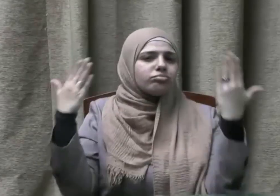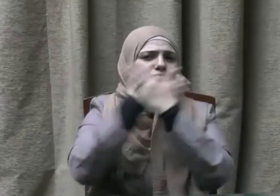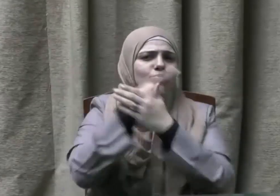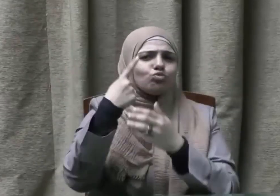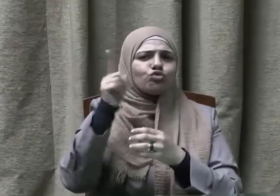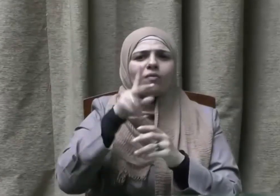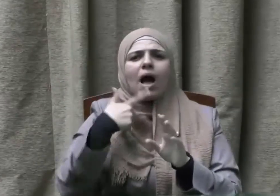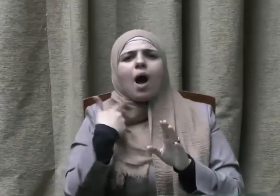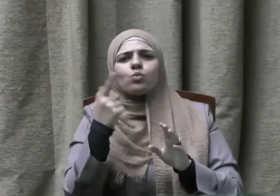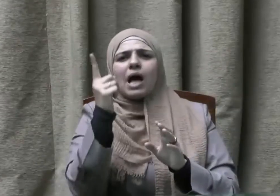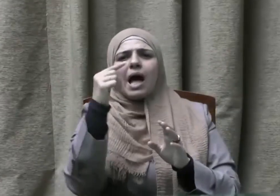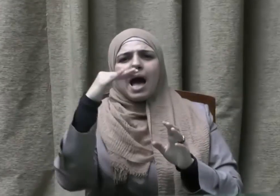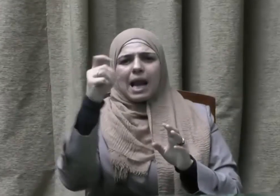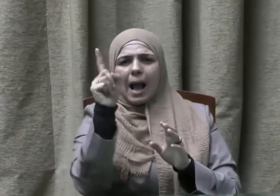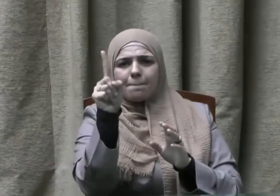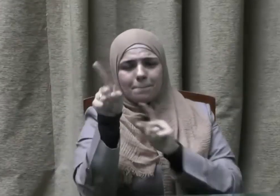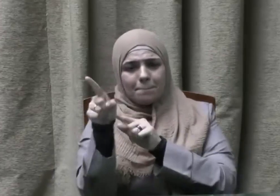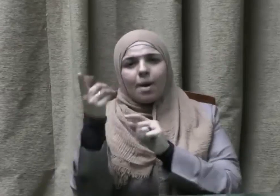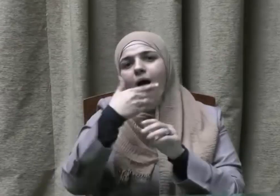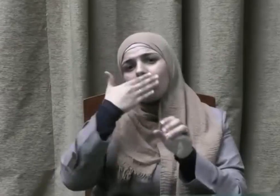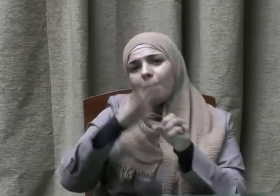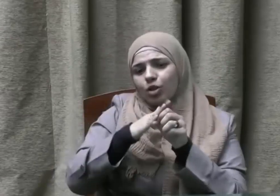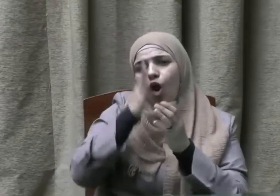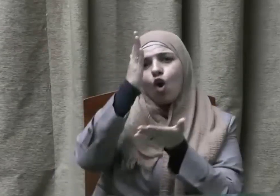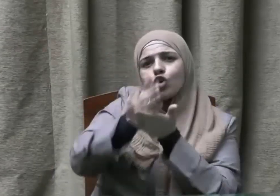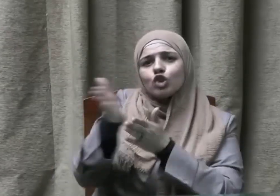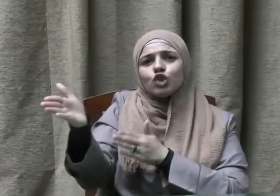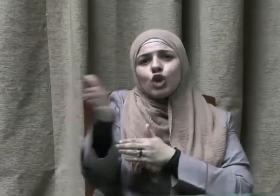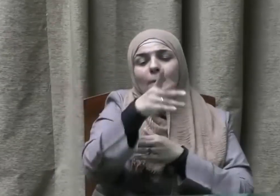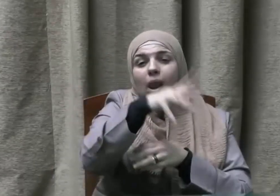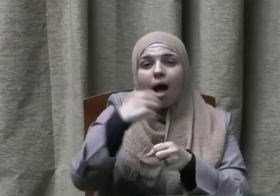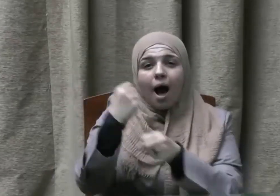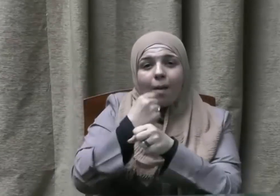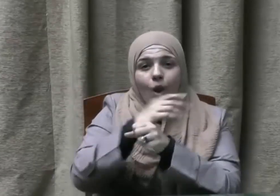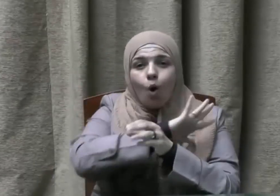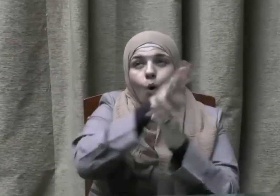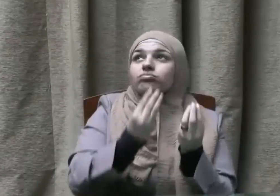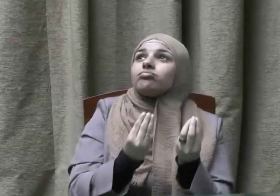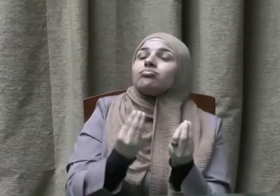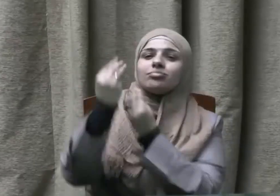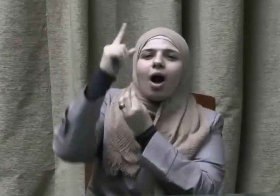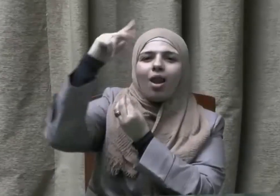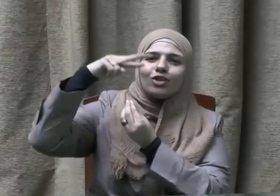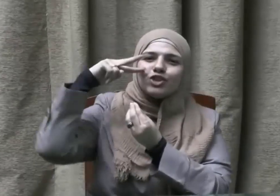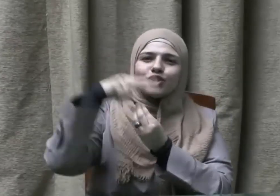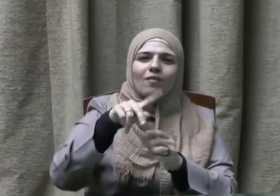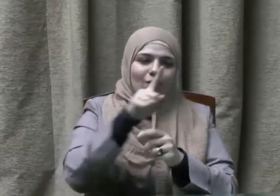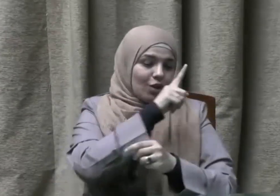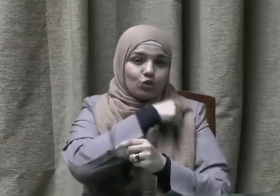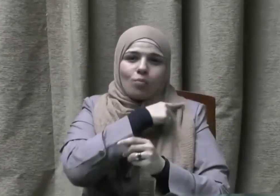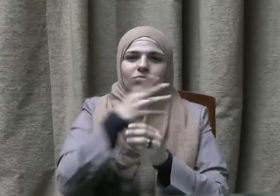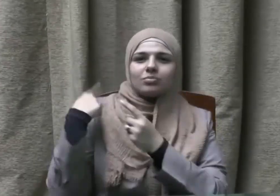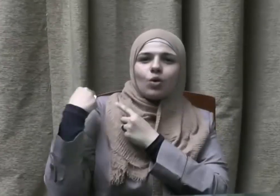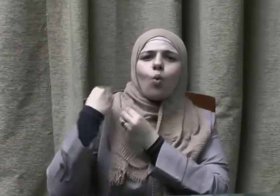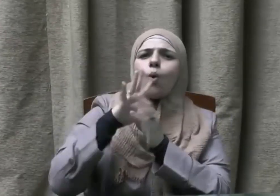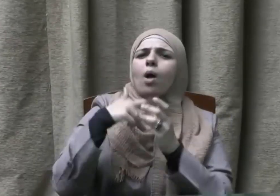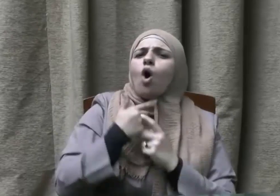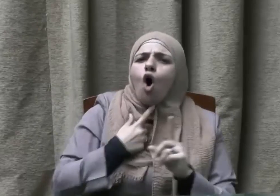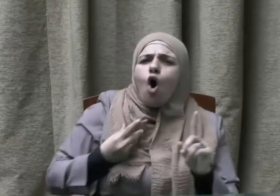عليه وسلم إن الله ليطلع في ليلة النصف من شعبان فيغفر لجميع خلقه إلا لمشرك أو